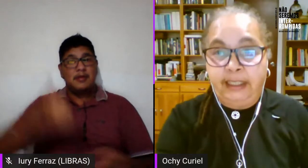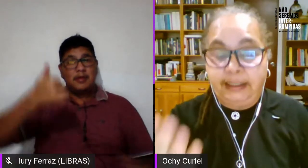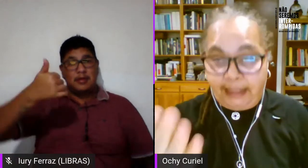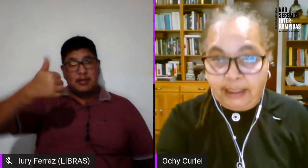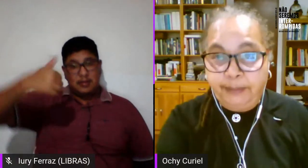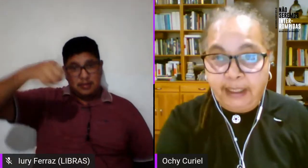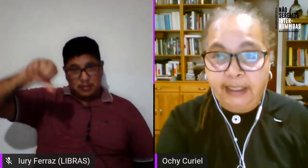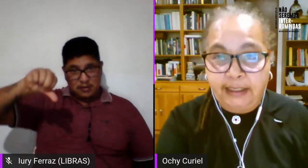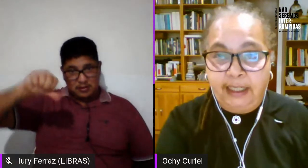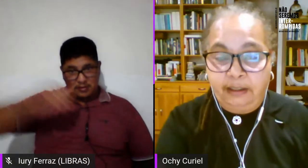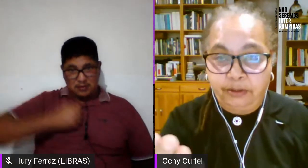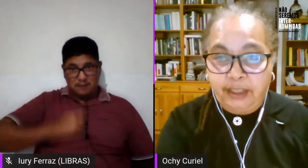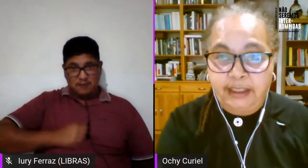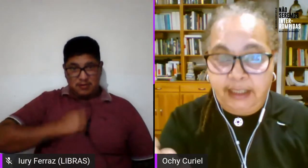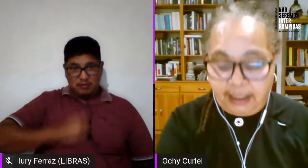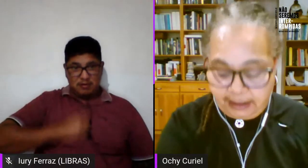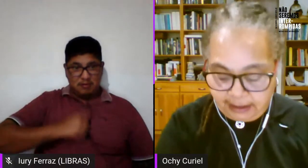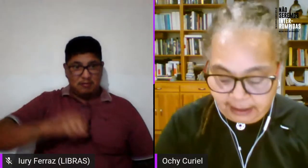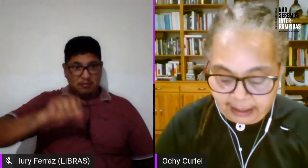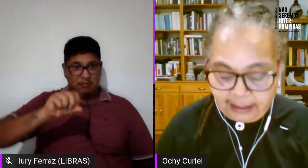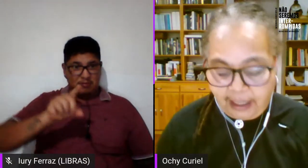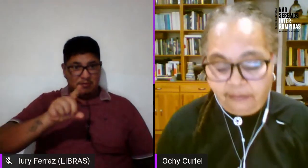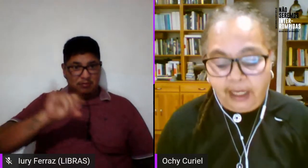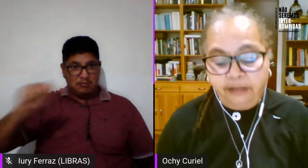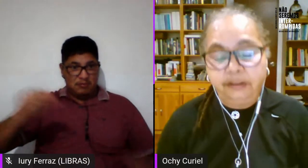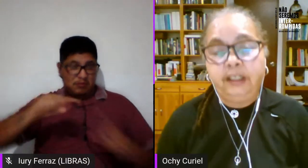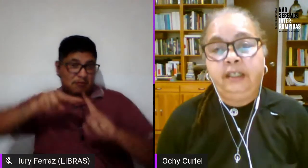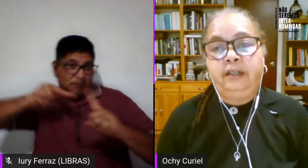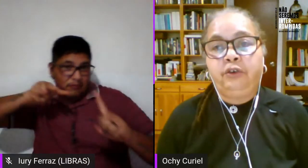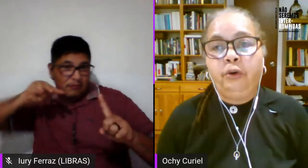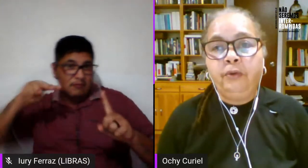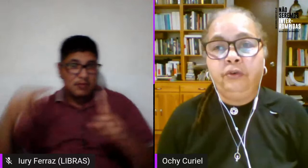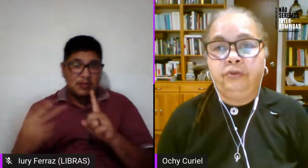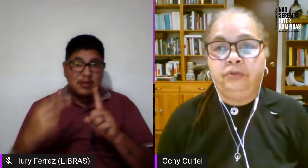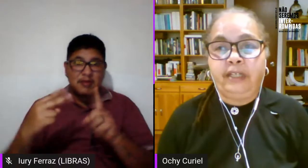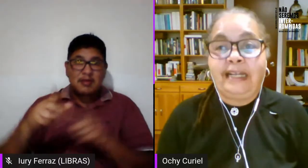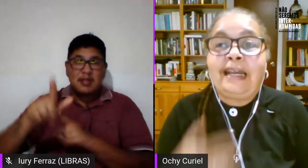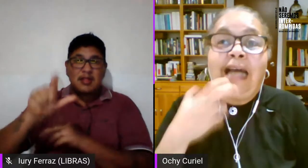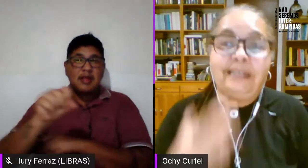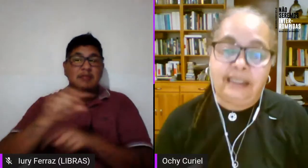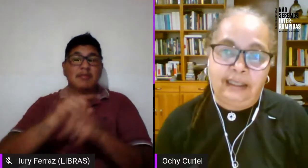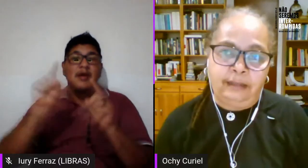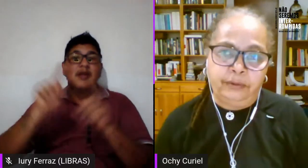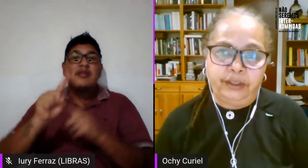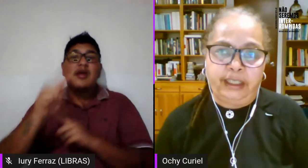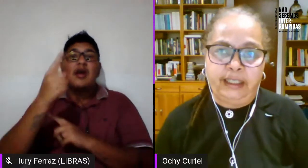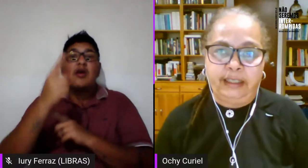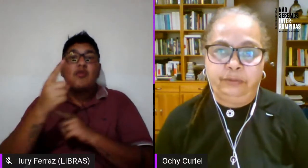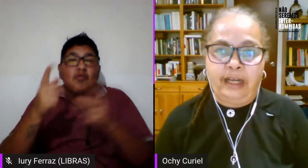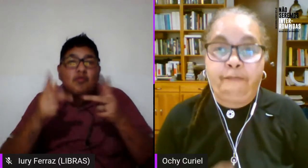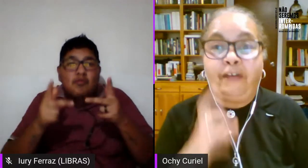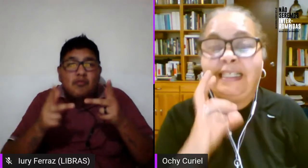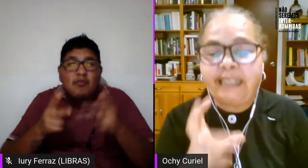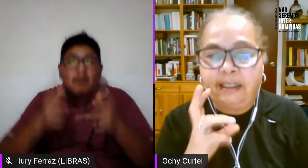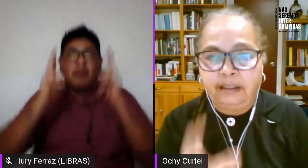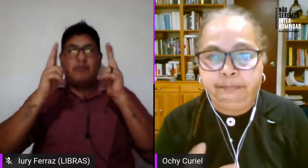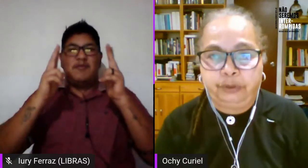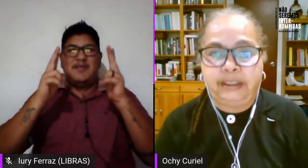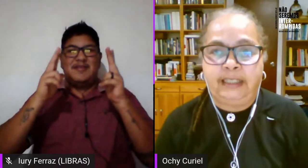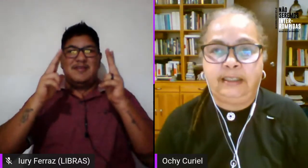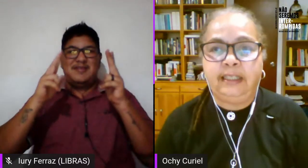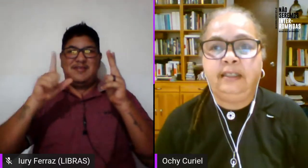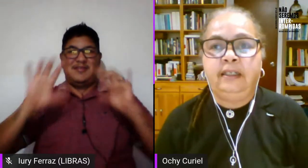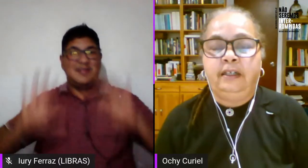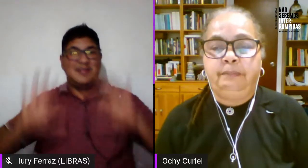la visibilidad lésbica que ya Rosángela y Eliana hablaron como un rescate digamos de una fecha